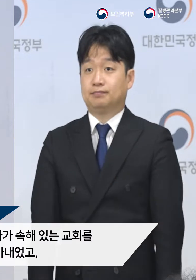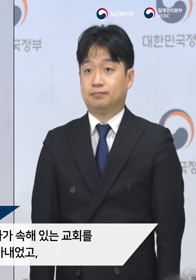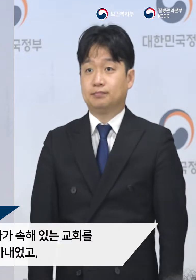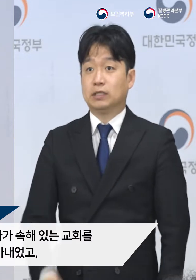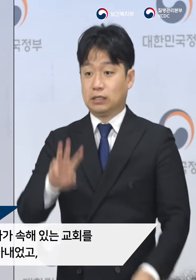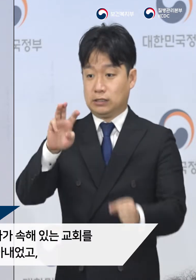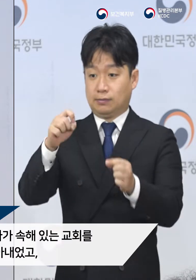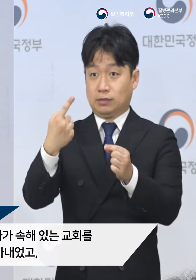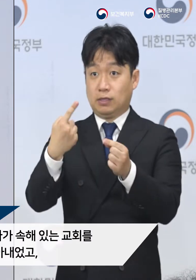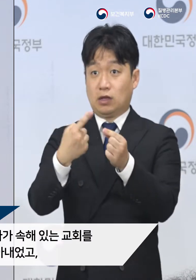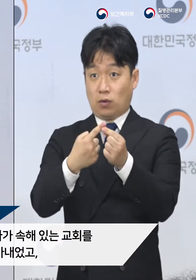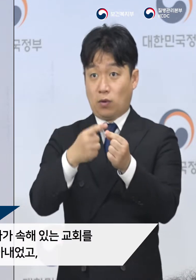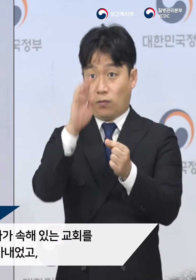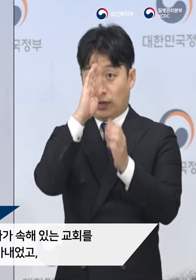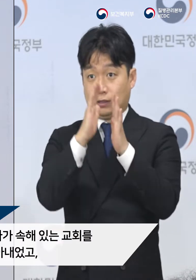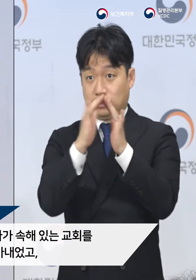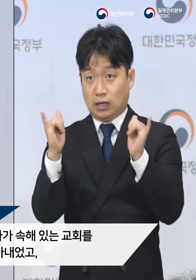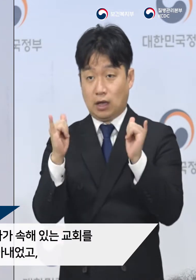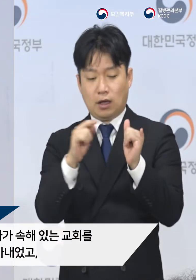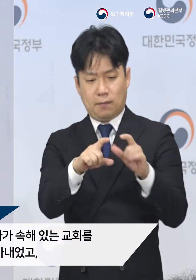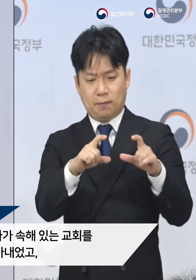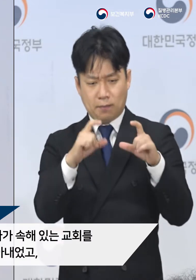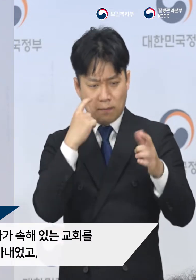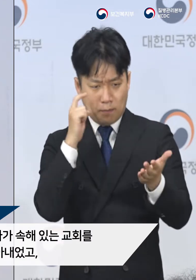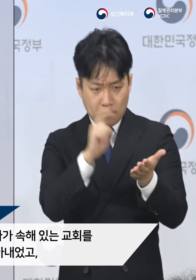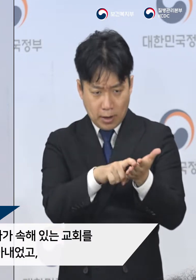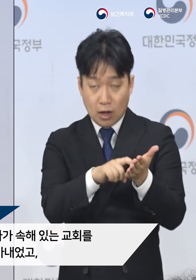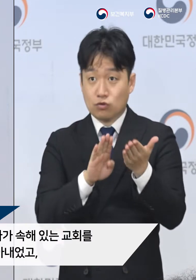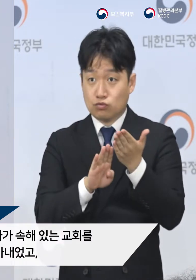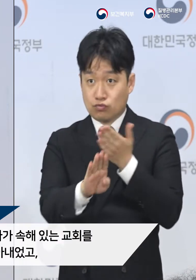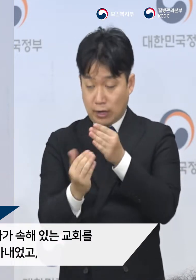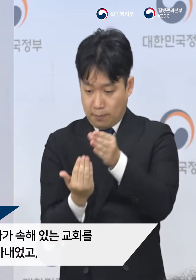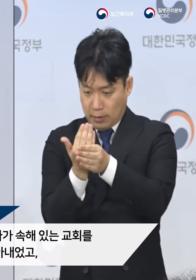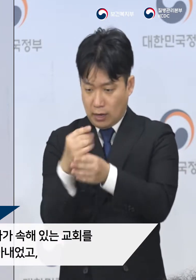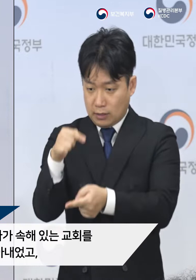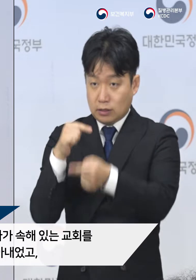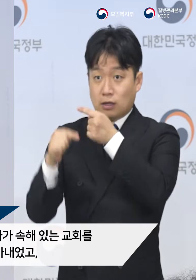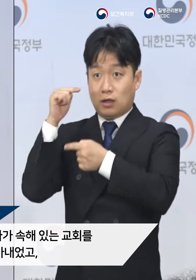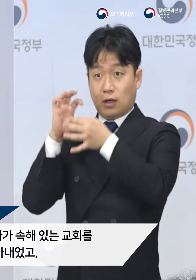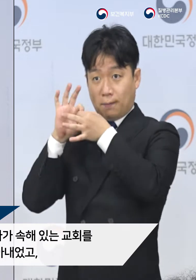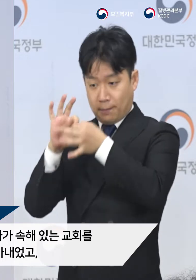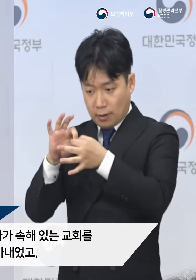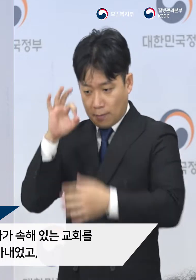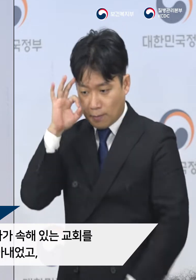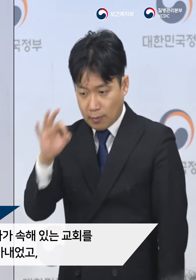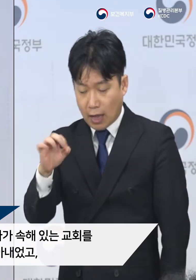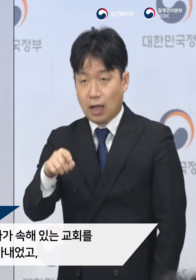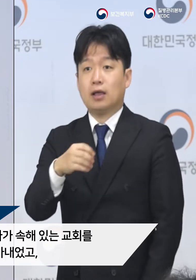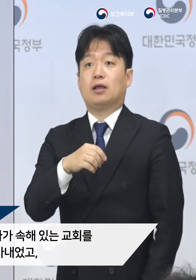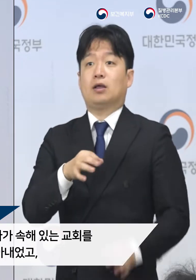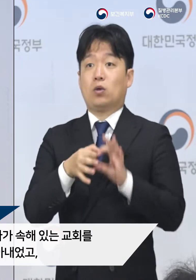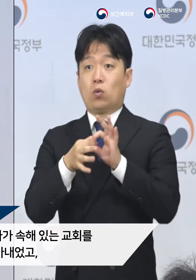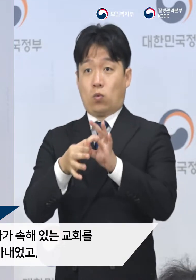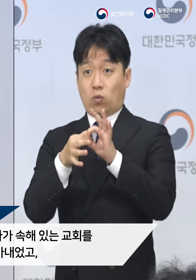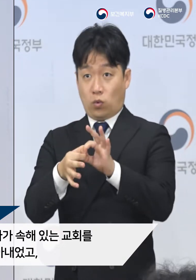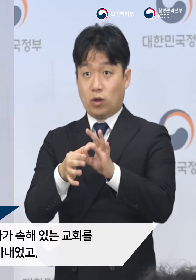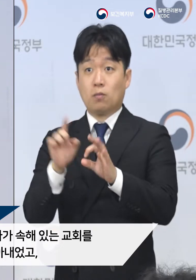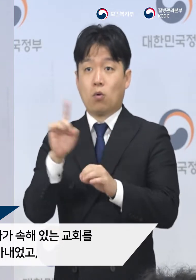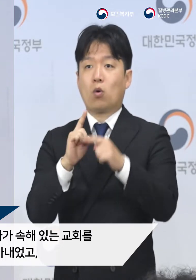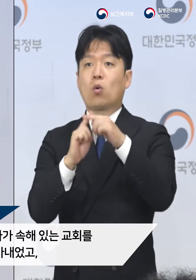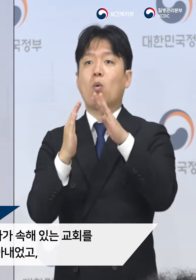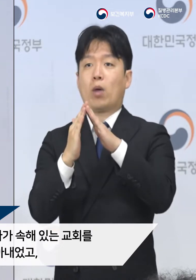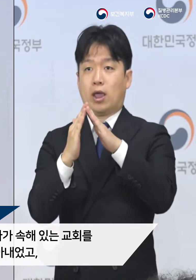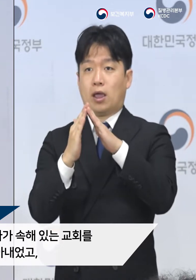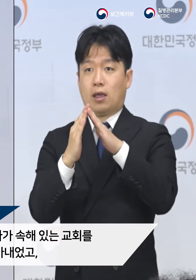31번 환자가 발견된 이후 역학조사를 통해서 이 환자가 속해 있는 교회를